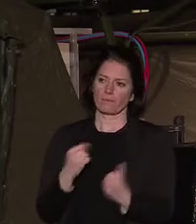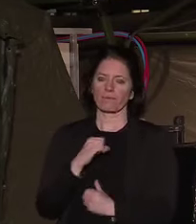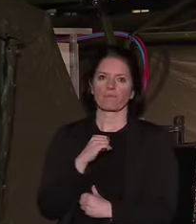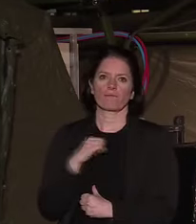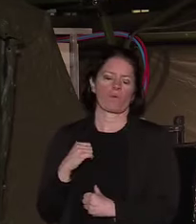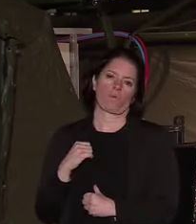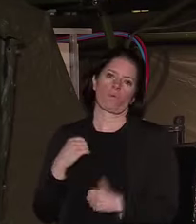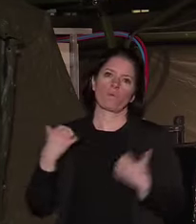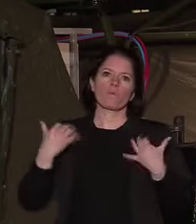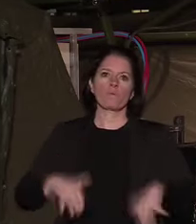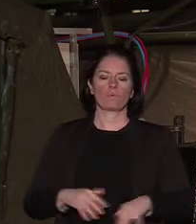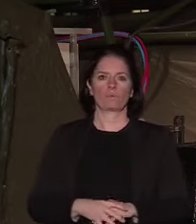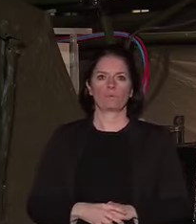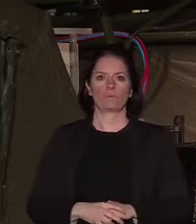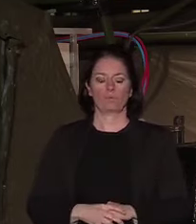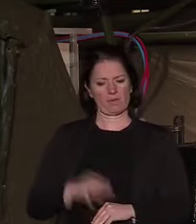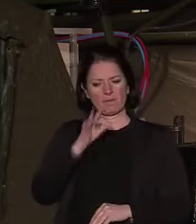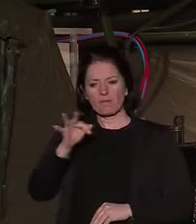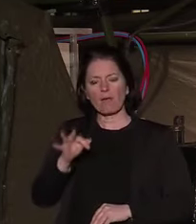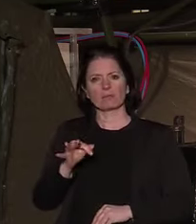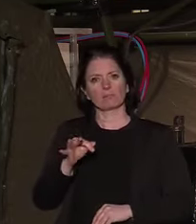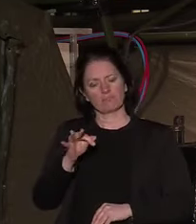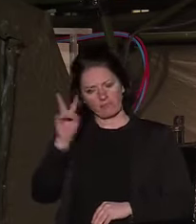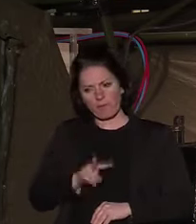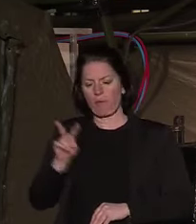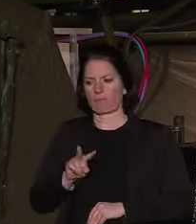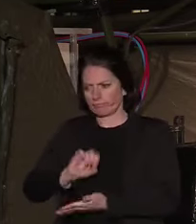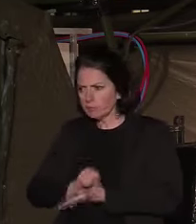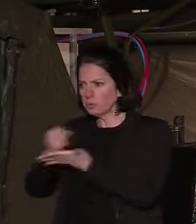La nation toute entière est derrière eux, reconnaissante.